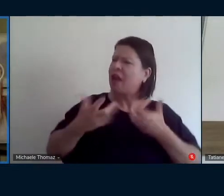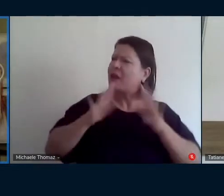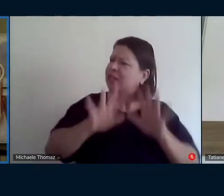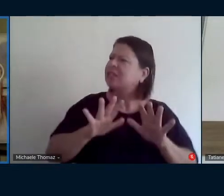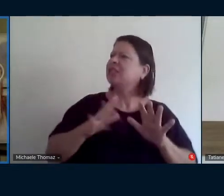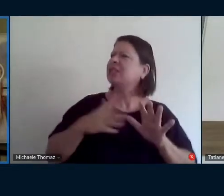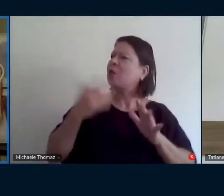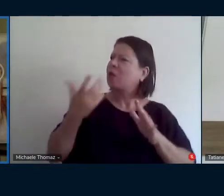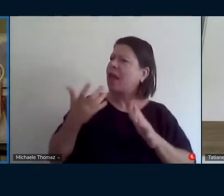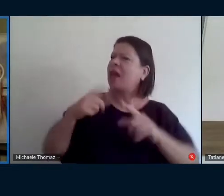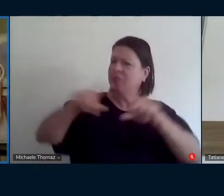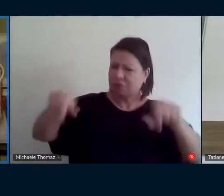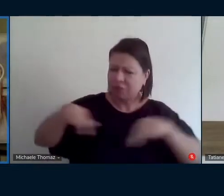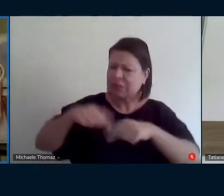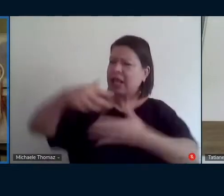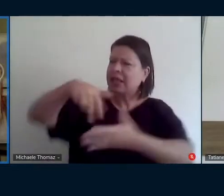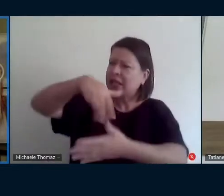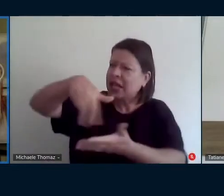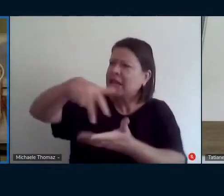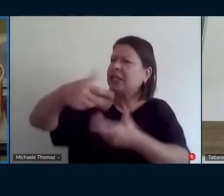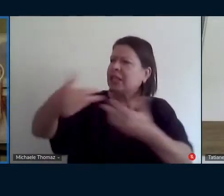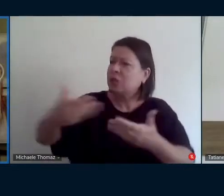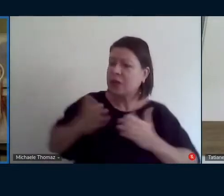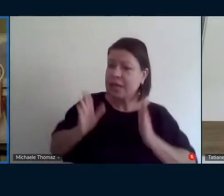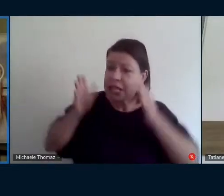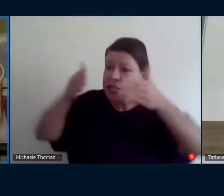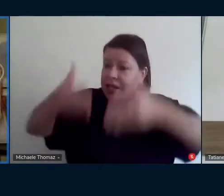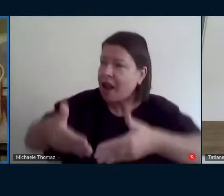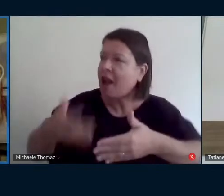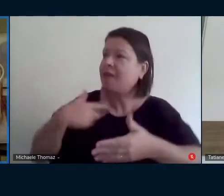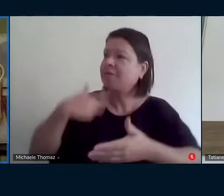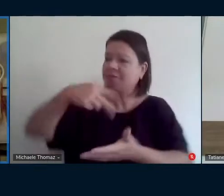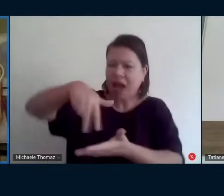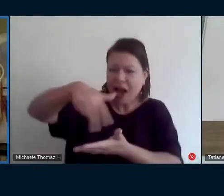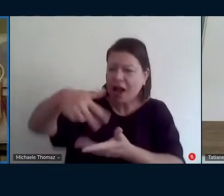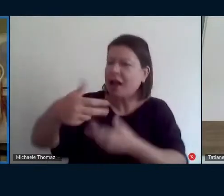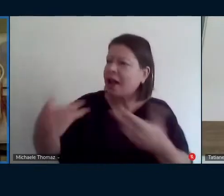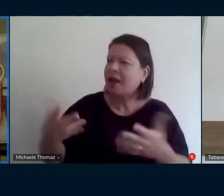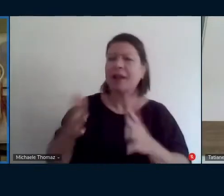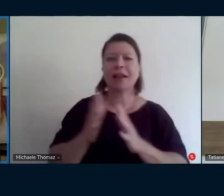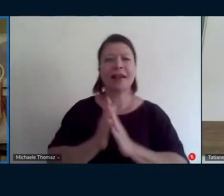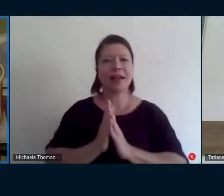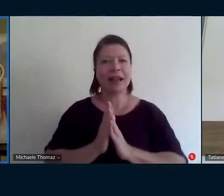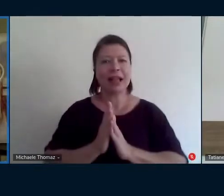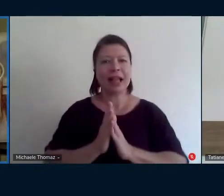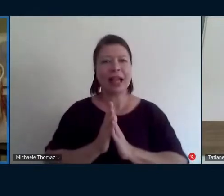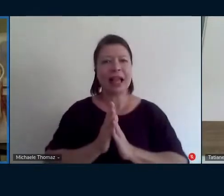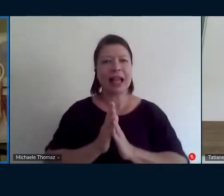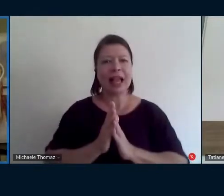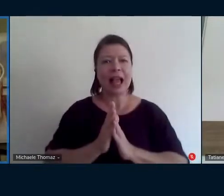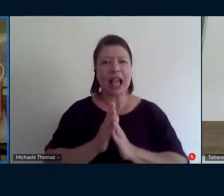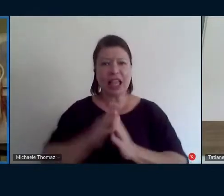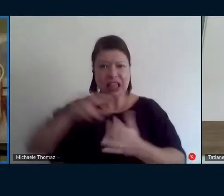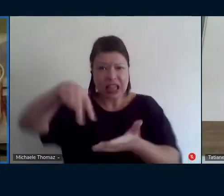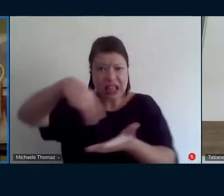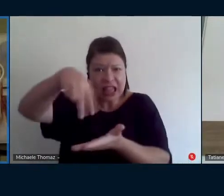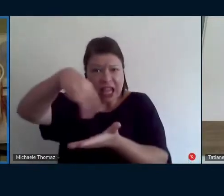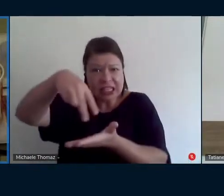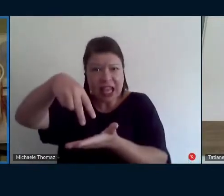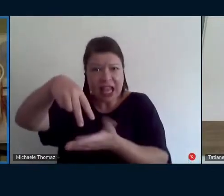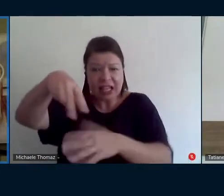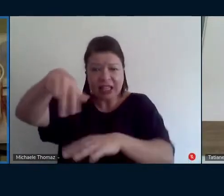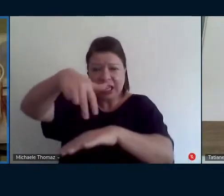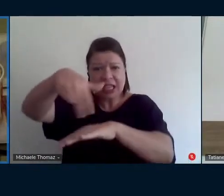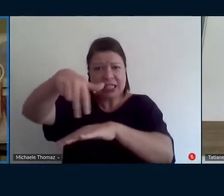espaços né eu quero ocupar um lugar que não é exclusivo da cultura ouvinte esse